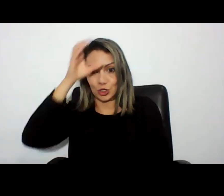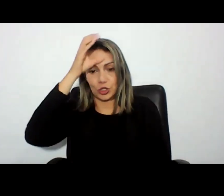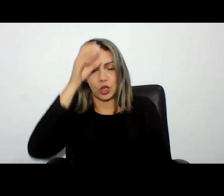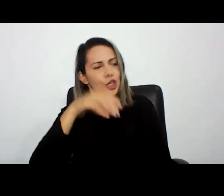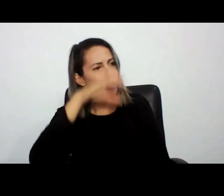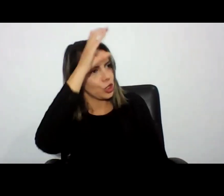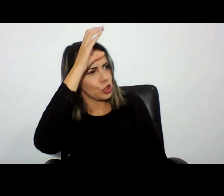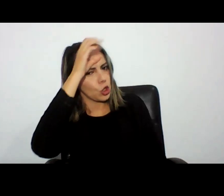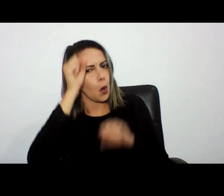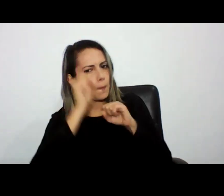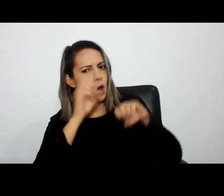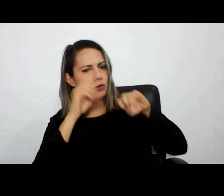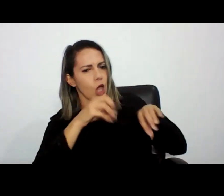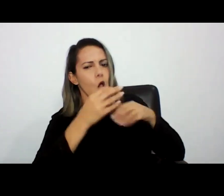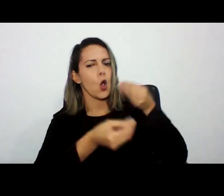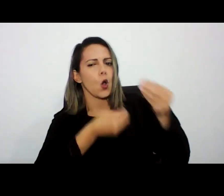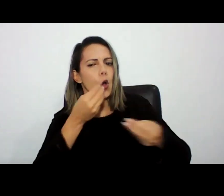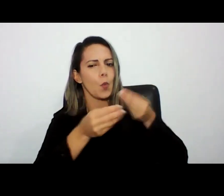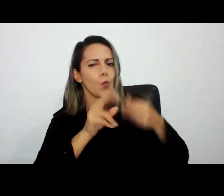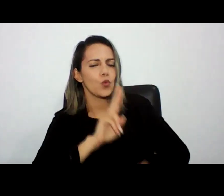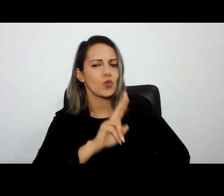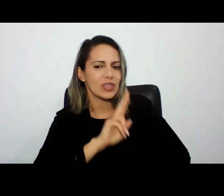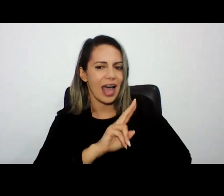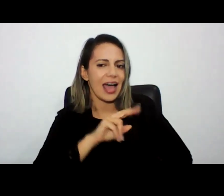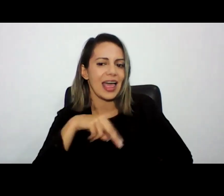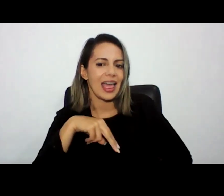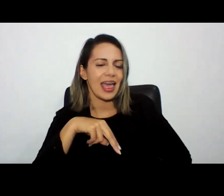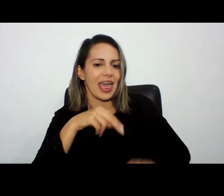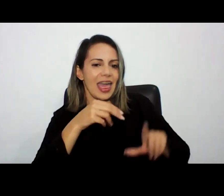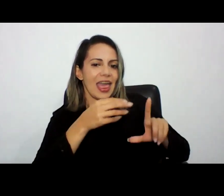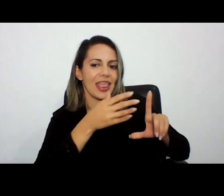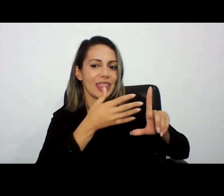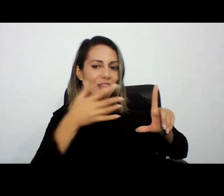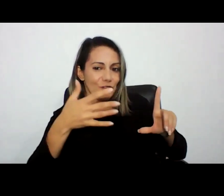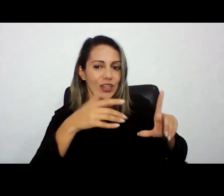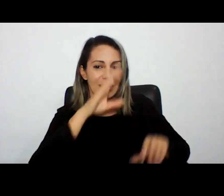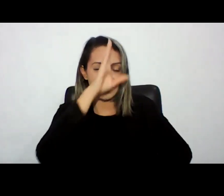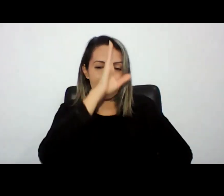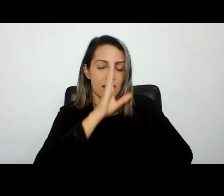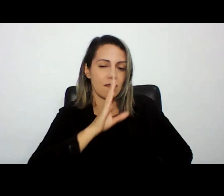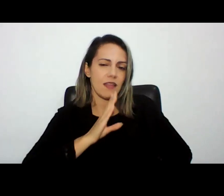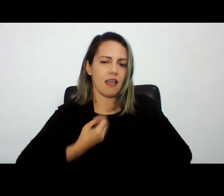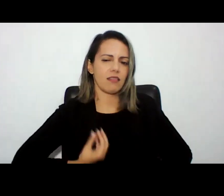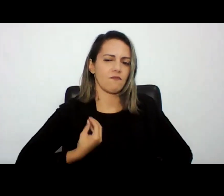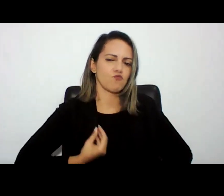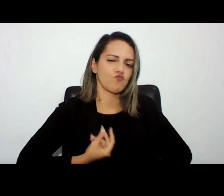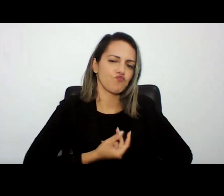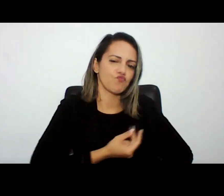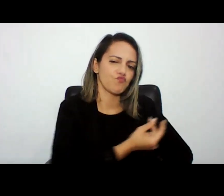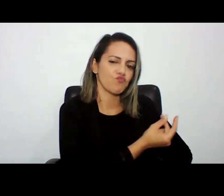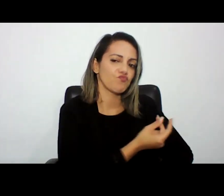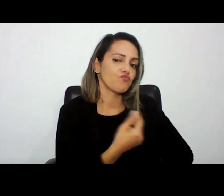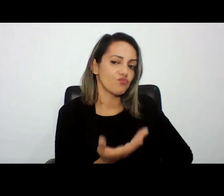ele foi lá mostrar como é que ele fraudava o Netflix para ter um acesso gratuito lá não era vitalício que ele tinha que ficar